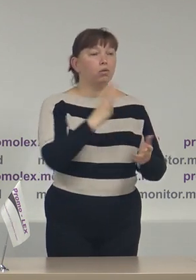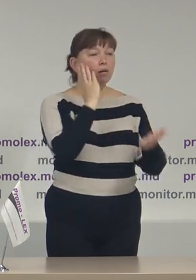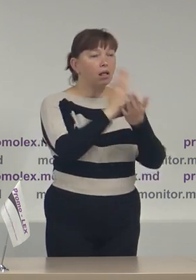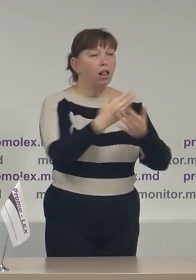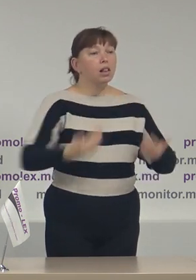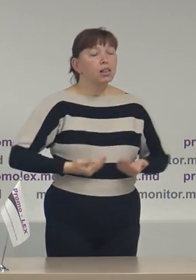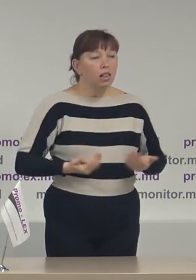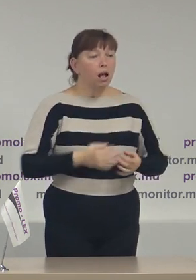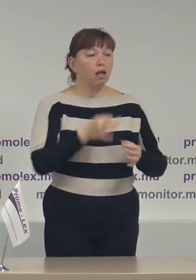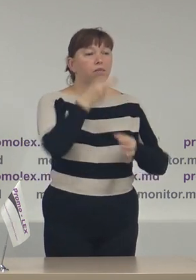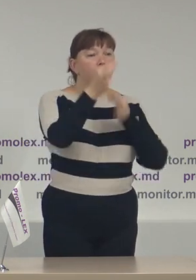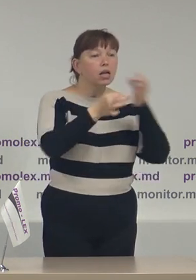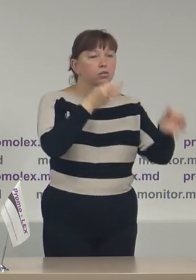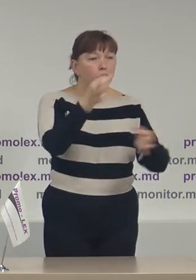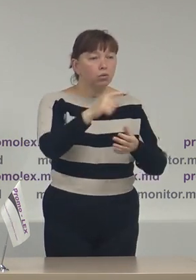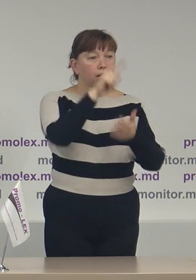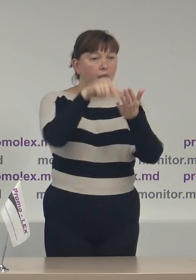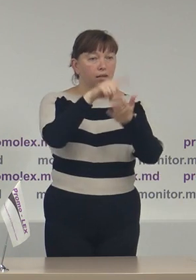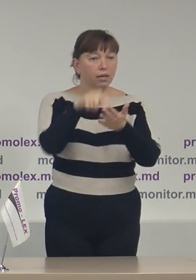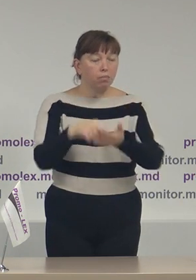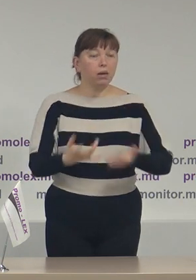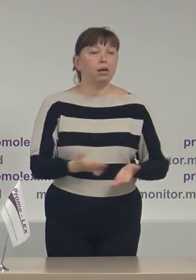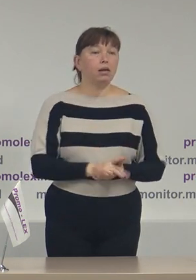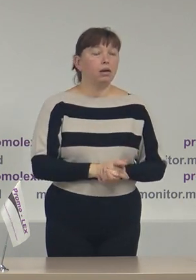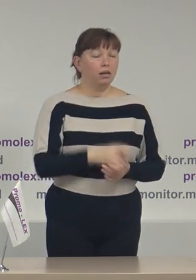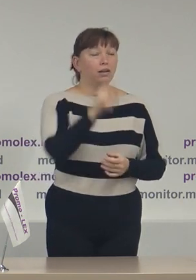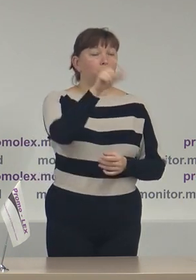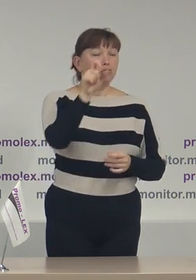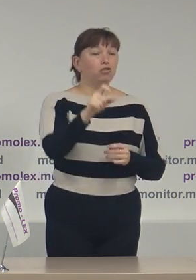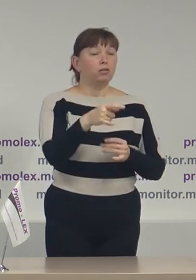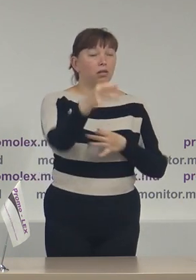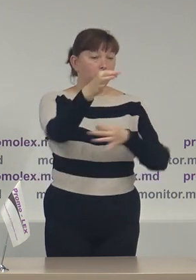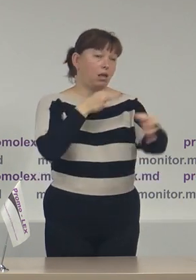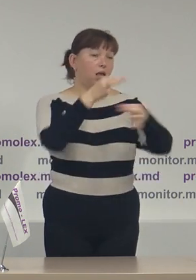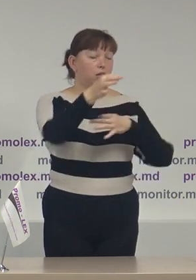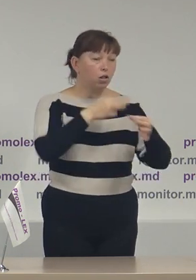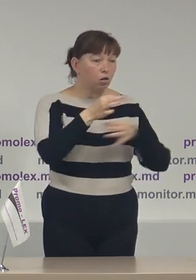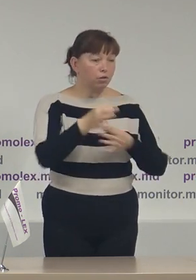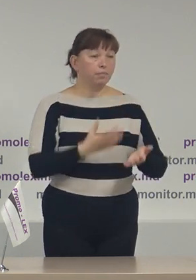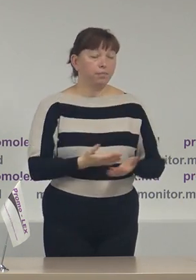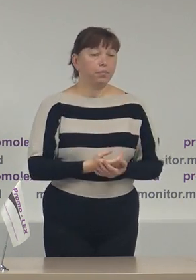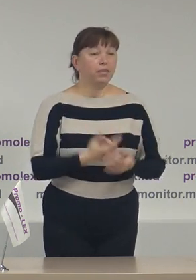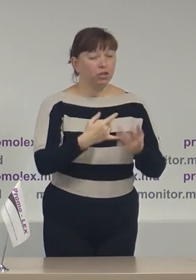-urilor, răspundere la întrebări din partea cetățenilor din diasporă, etc.,